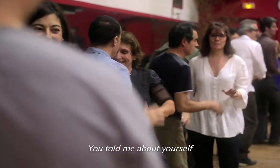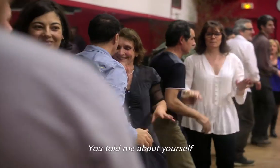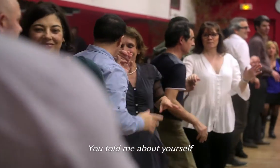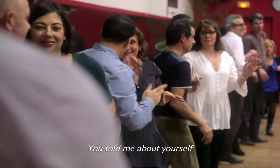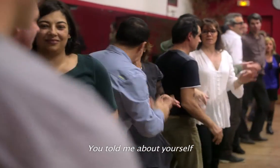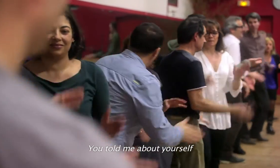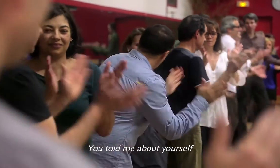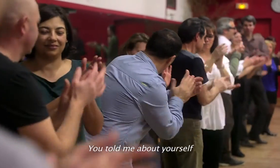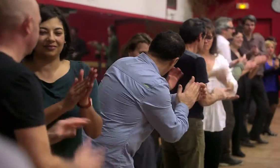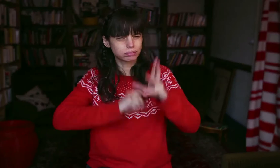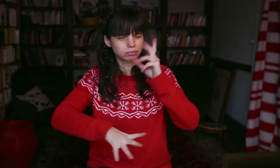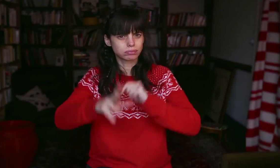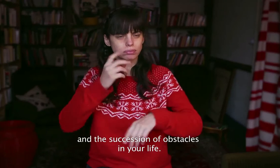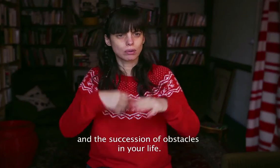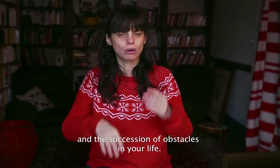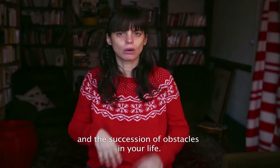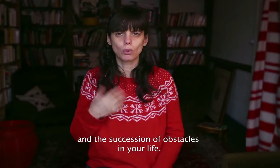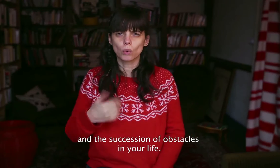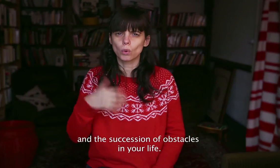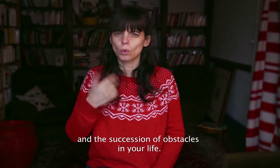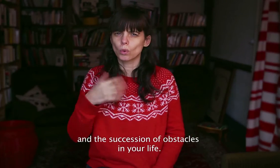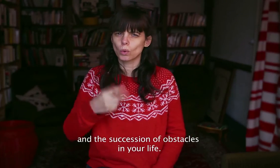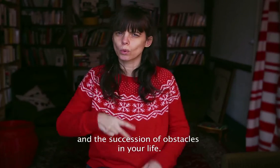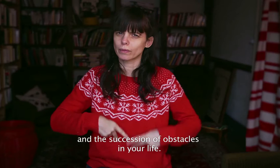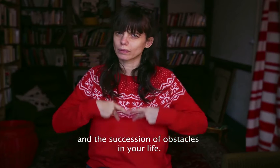Tu m'as parlé longuement de toi et de tous les obstacles qui jalonnaient ta vie.